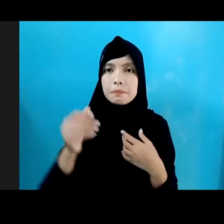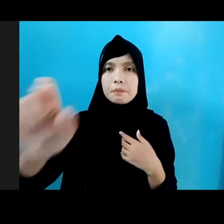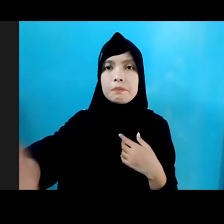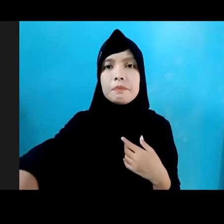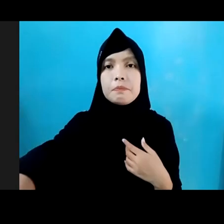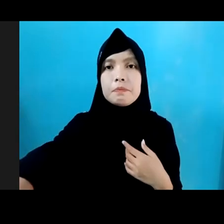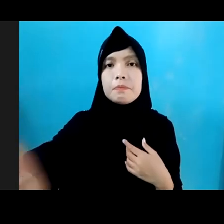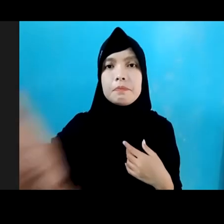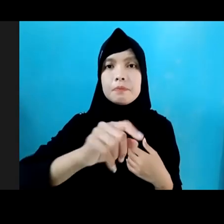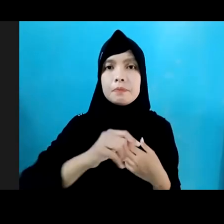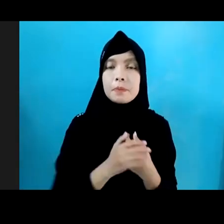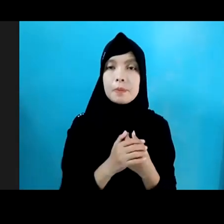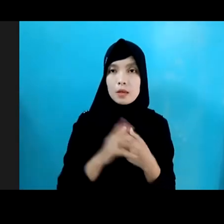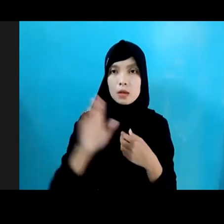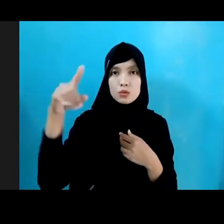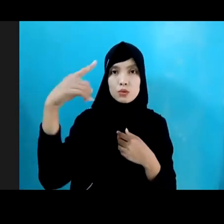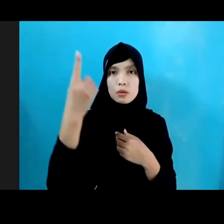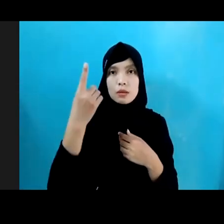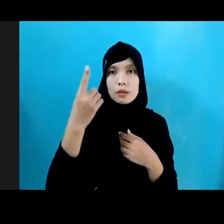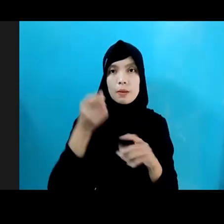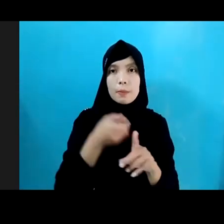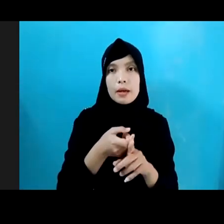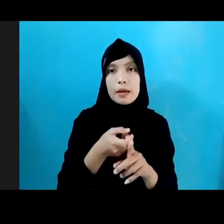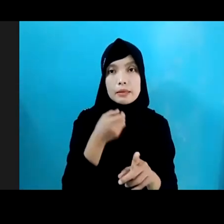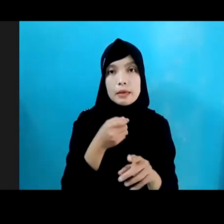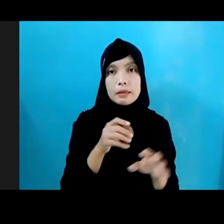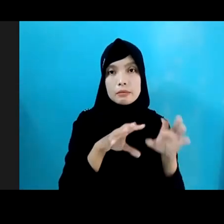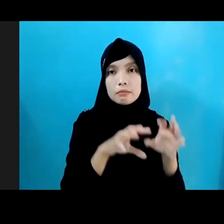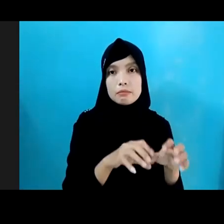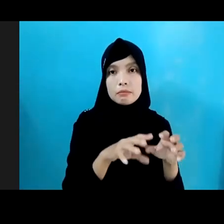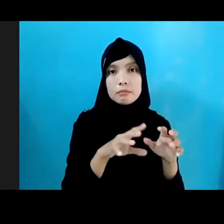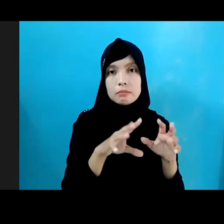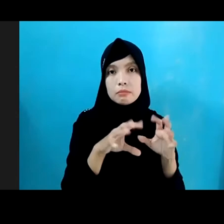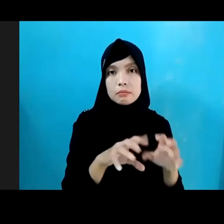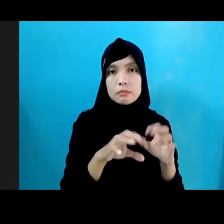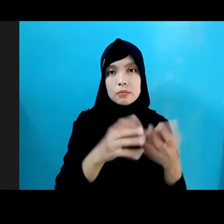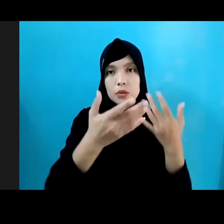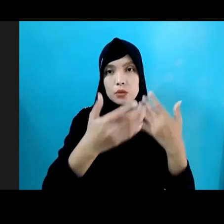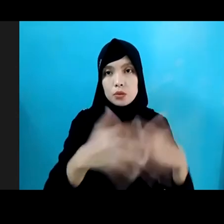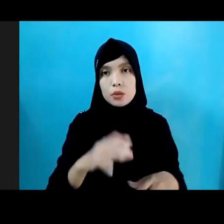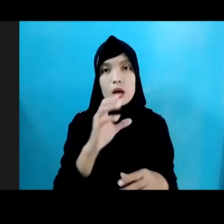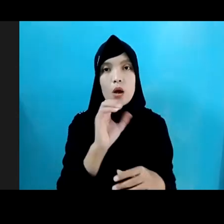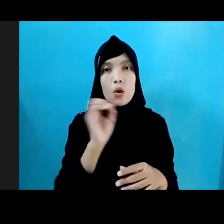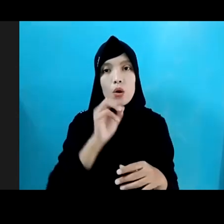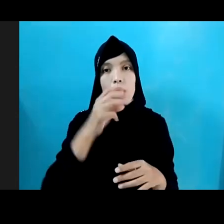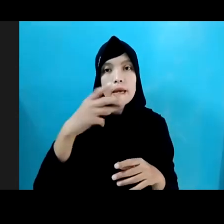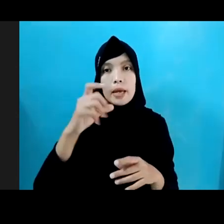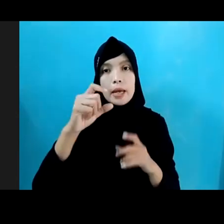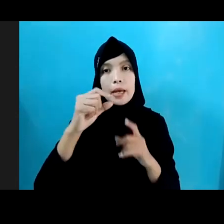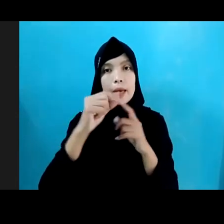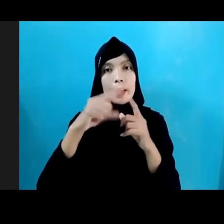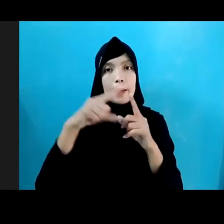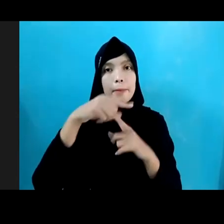terutama dari yang sudah ditangani, praktek-praktek yang sudah ditangani oleh EGPAT Indonesia. Silakan